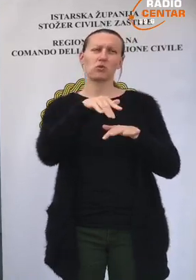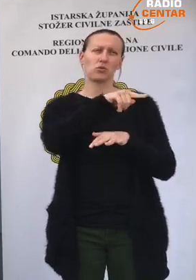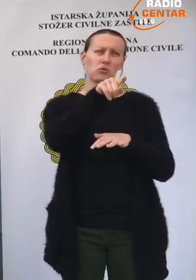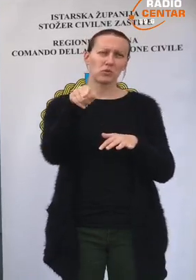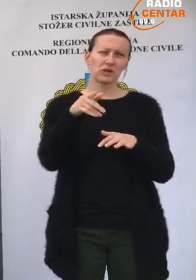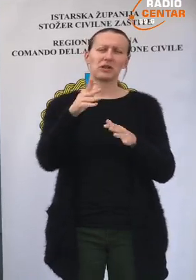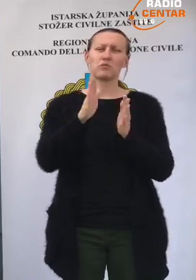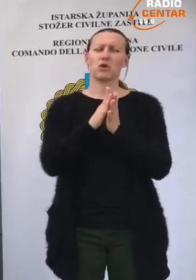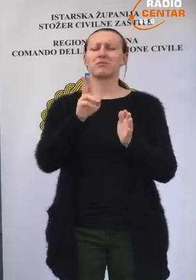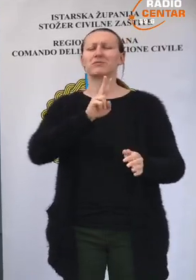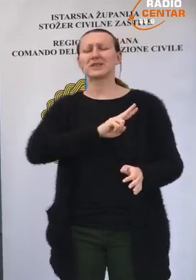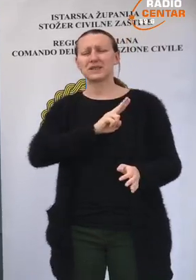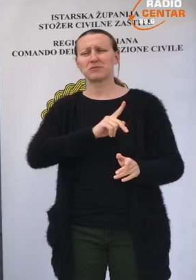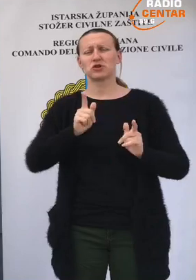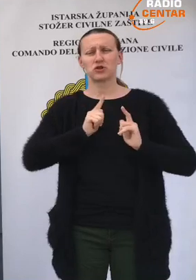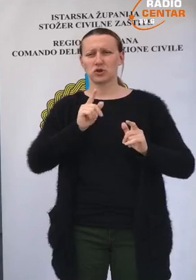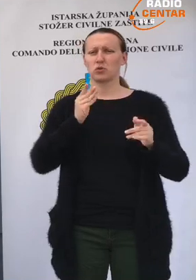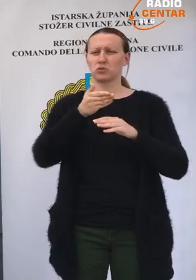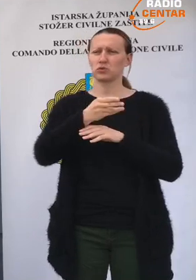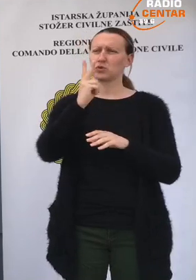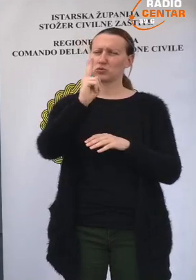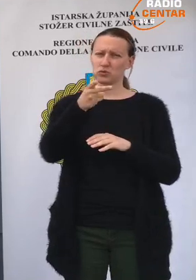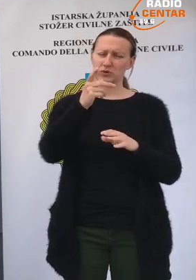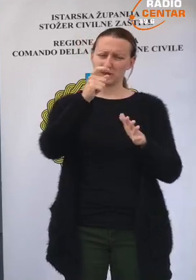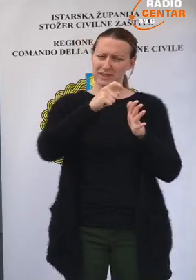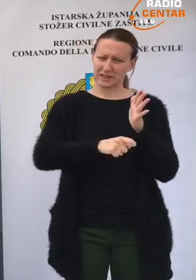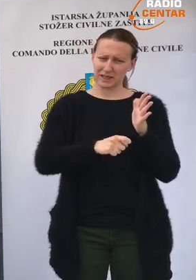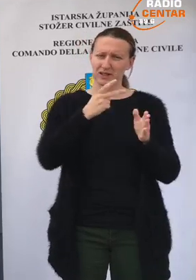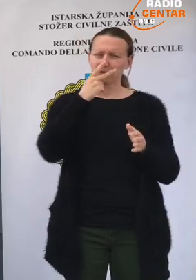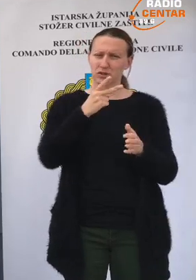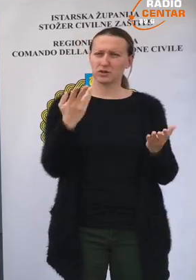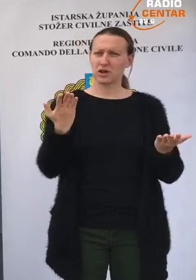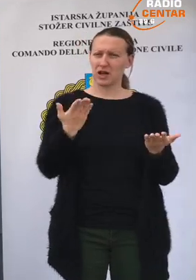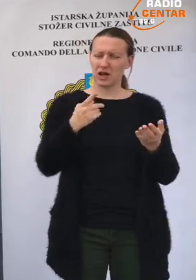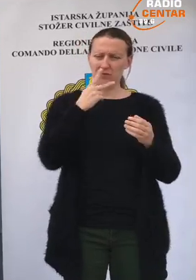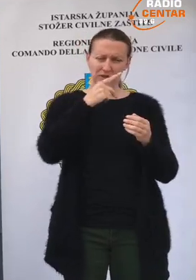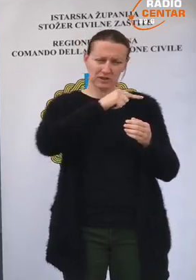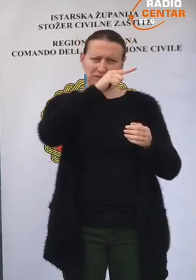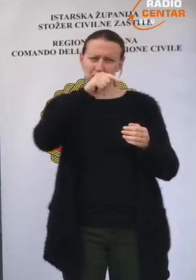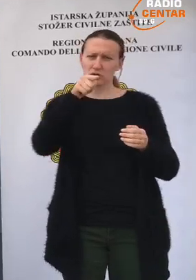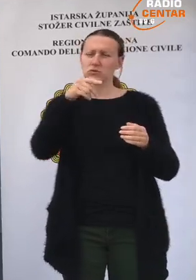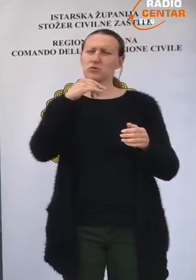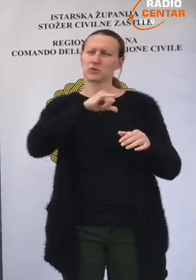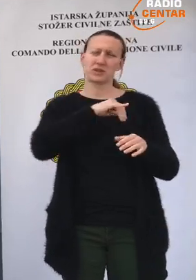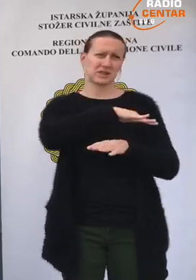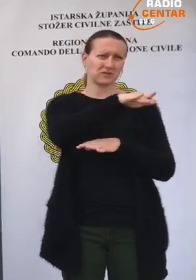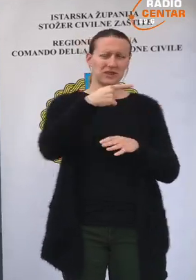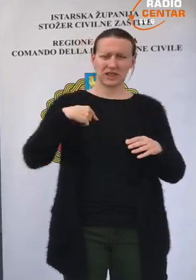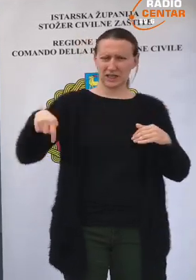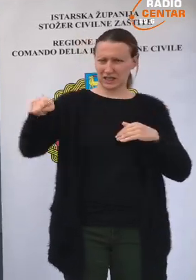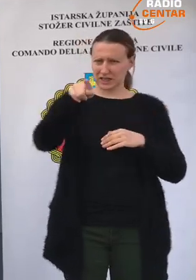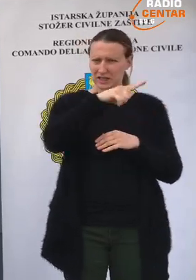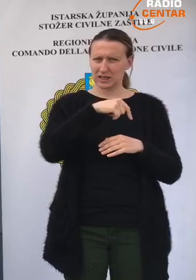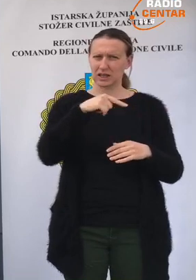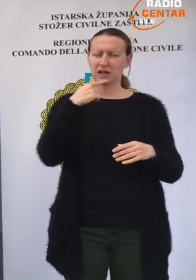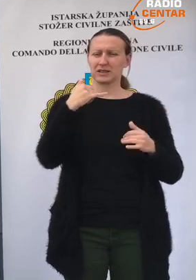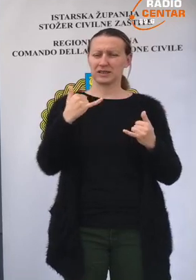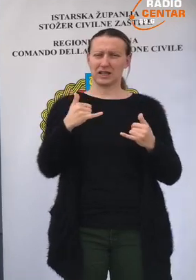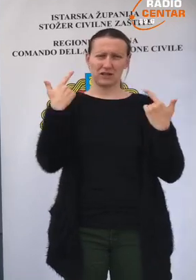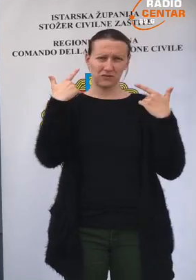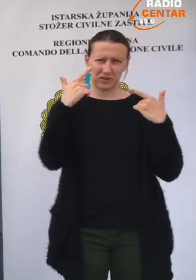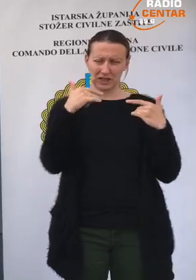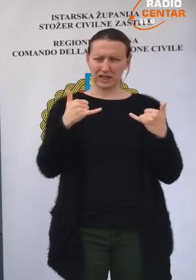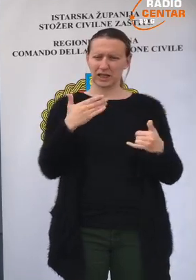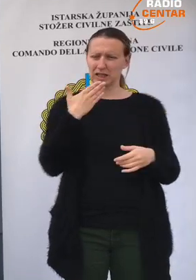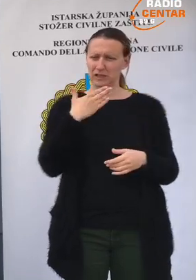građane da budu strpljivi, da uđemo u drugi tjedan, vidjet ćemo kakav je trend jer je to u interesu svih nas. Što se tiče ovog